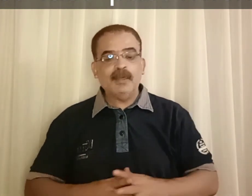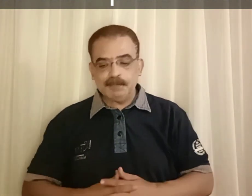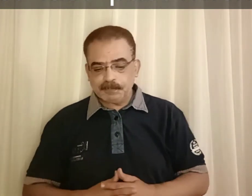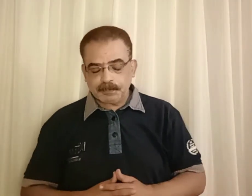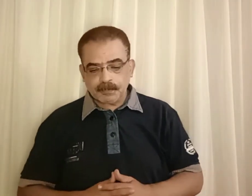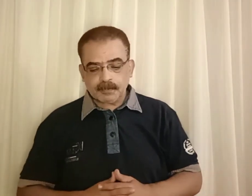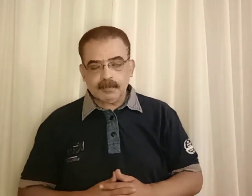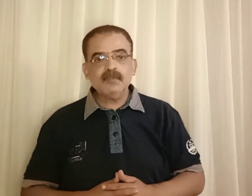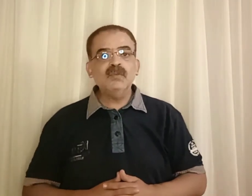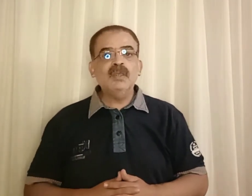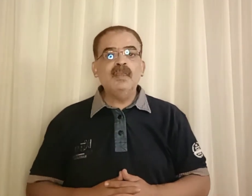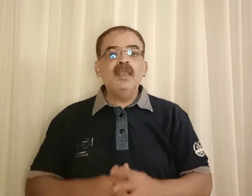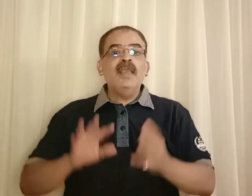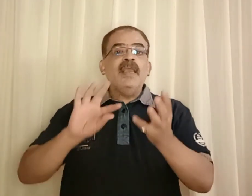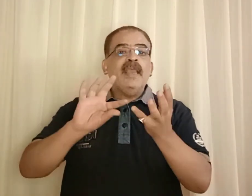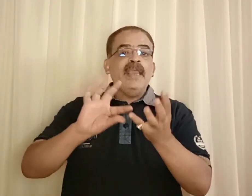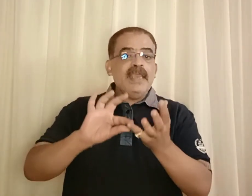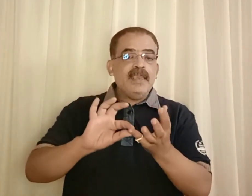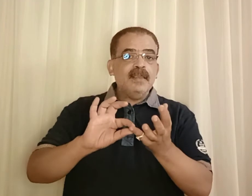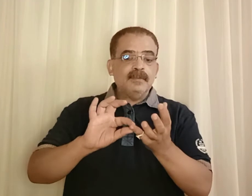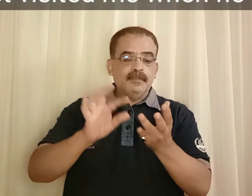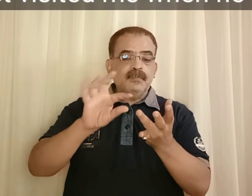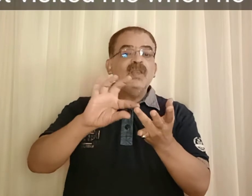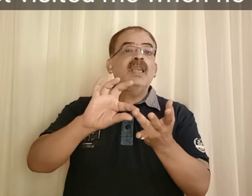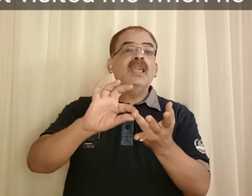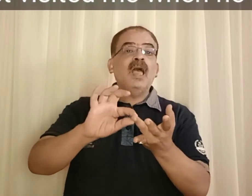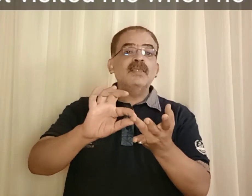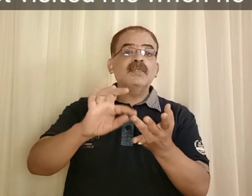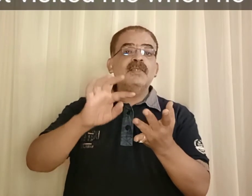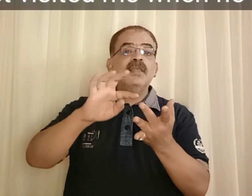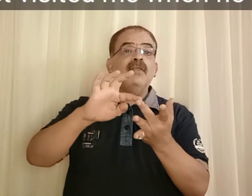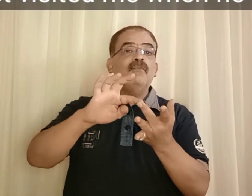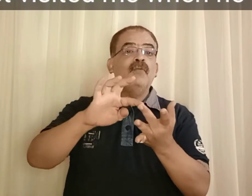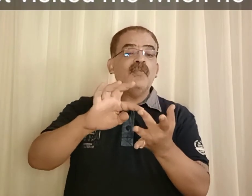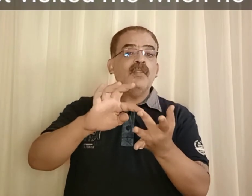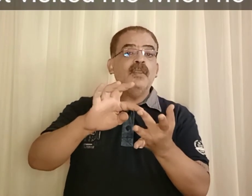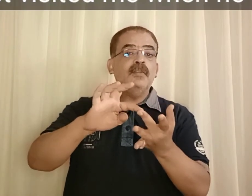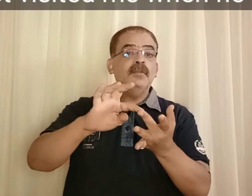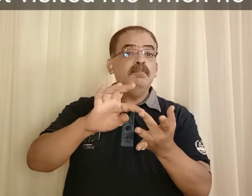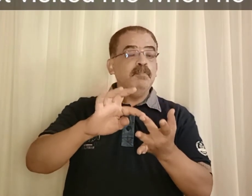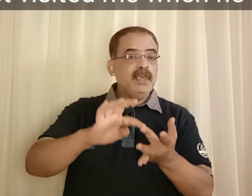he last visited me